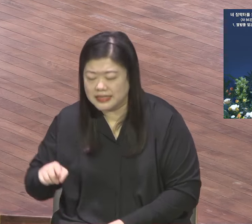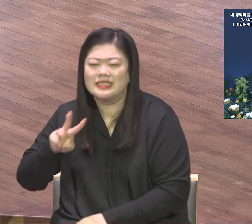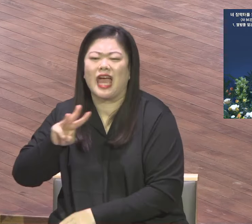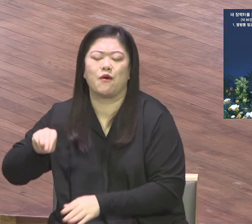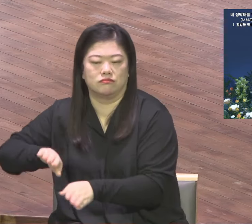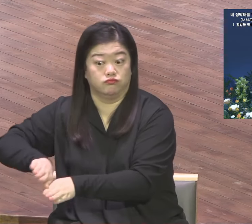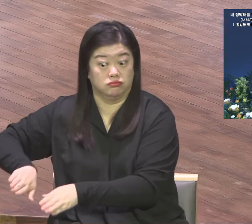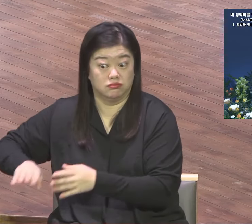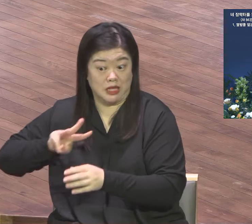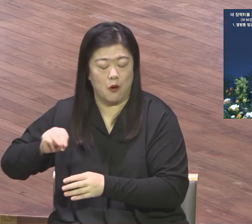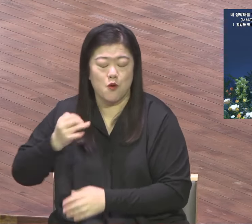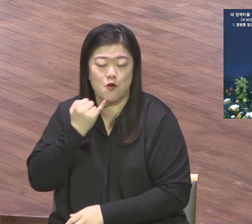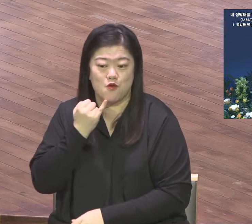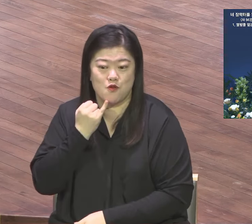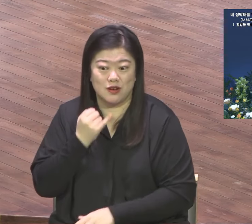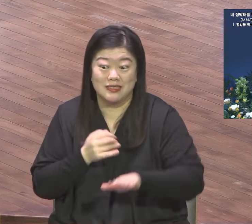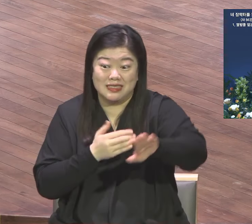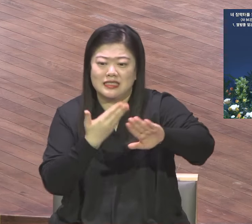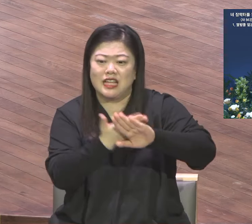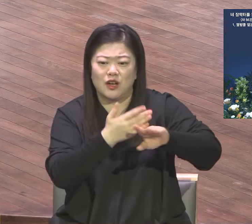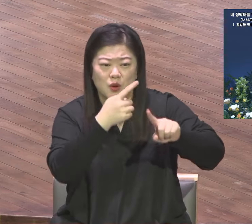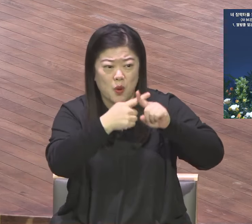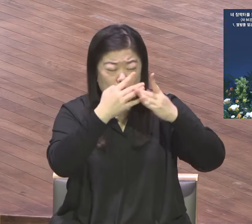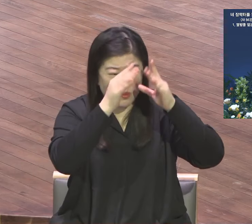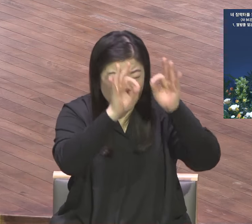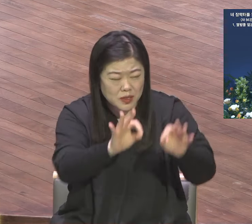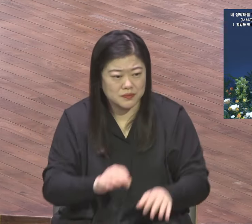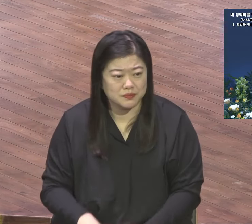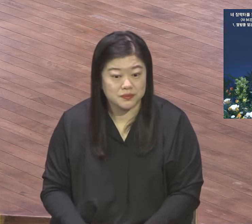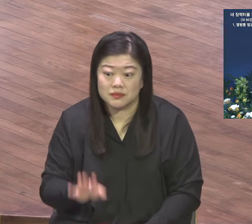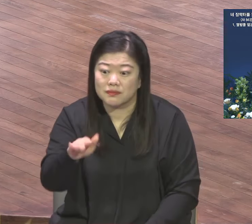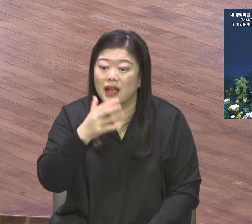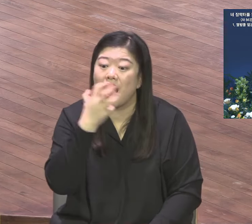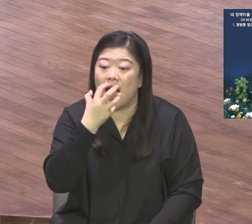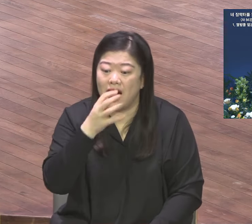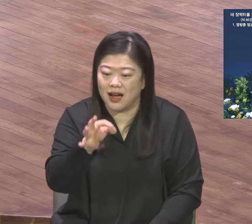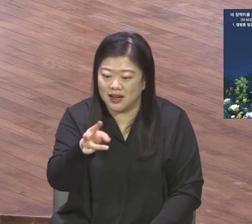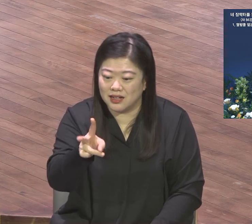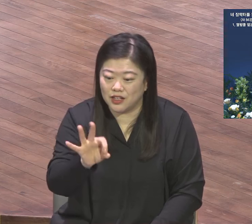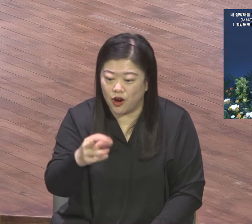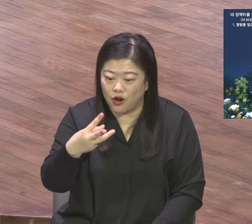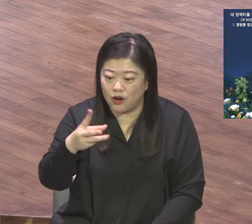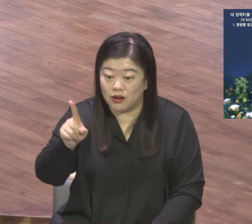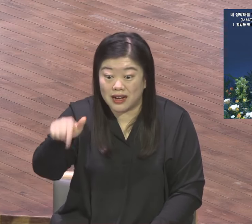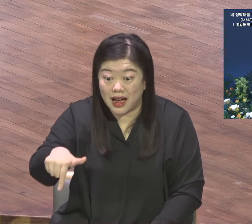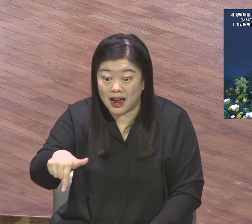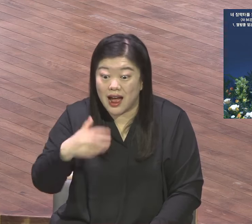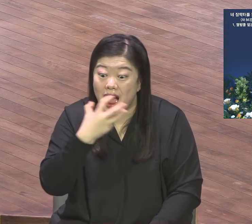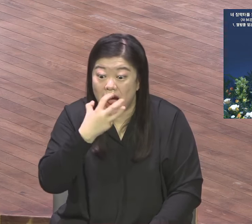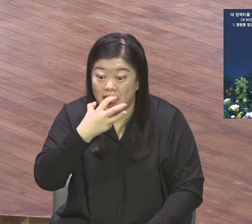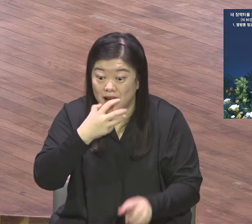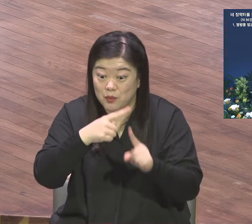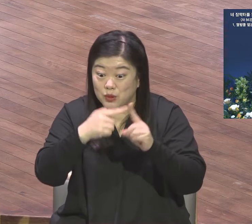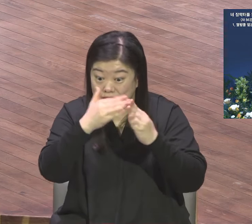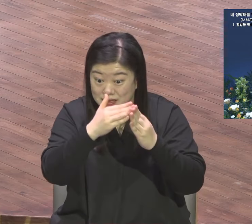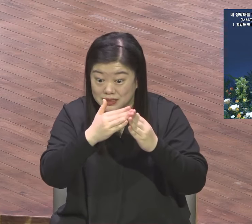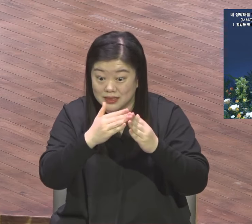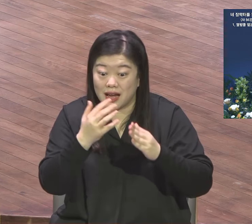교인이 영락교에 담임했던 박조준 목사님 유명한 분입니다. 영락교 환경기 목사님 부임으로 들어간